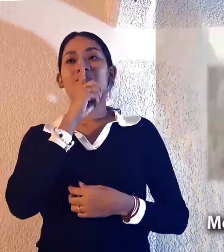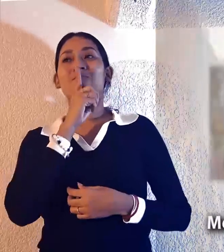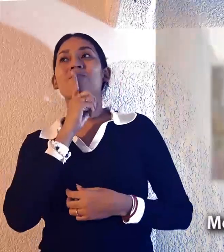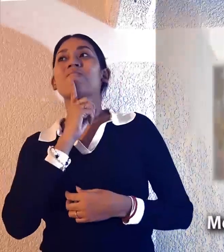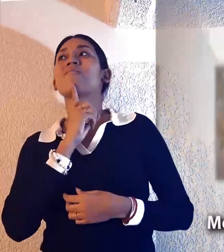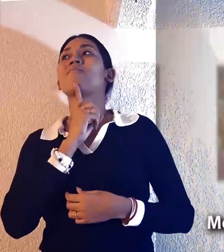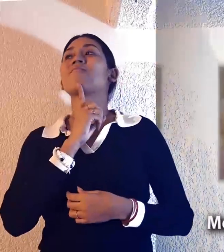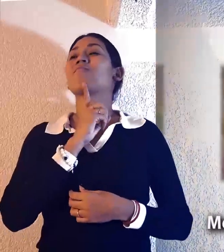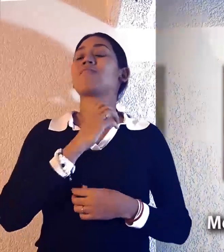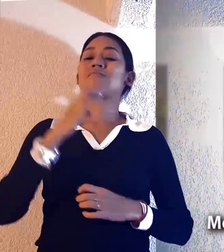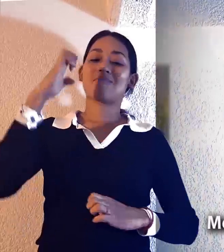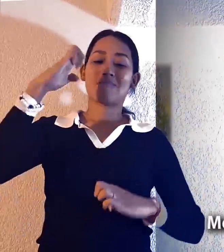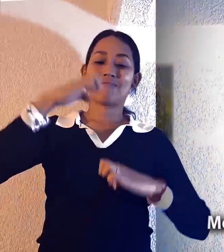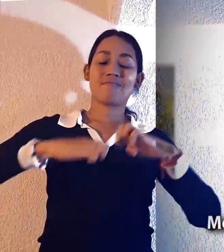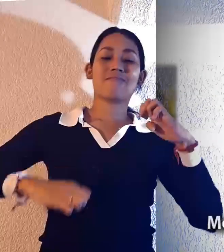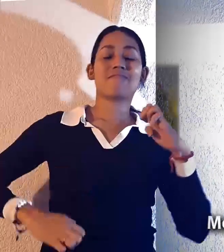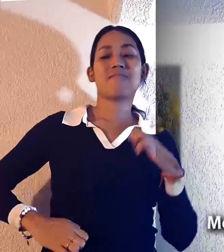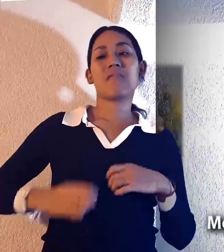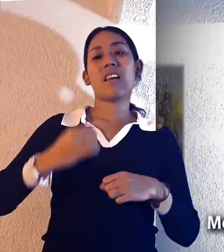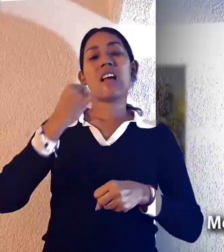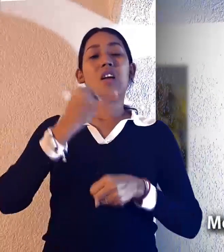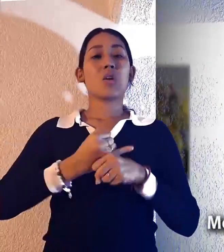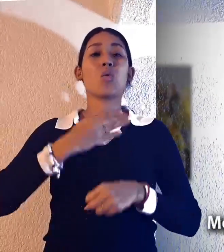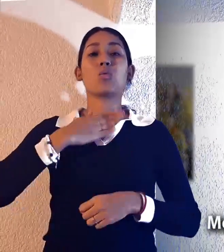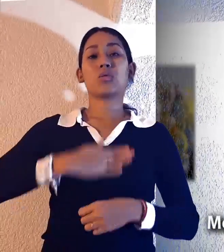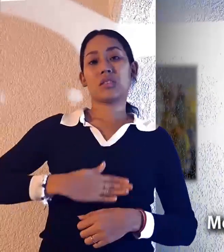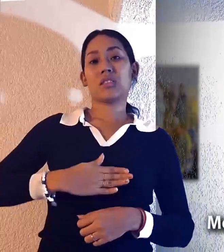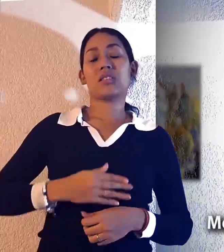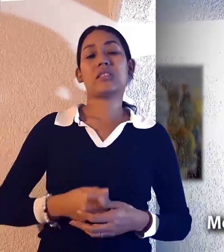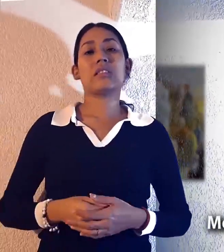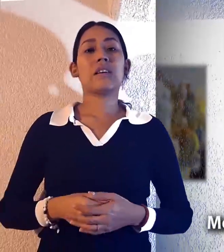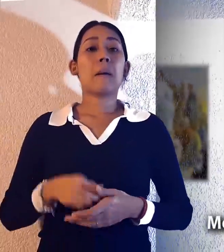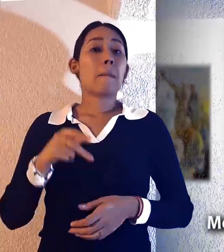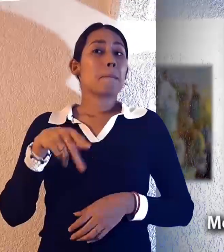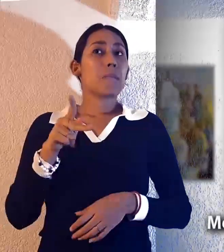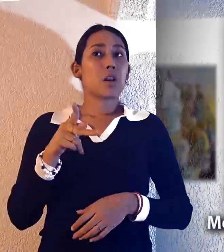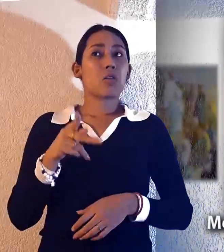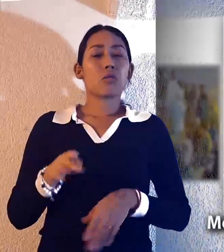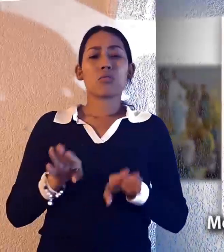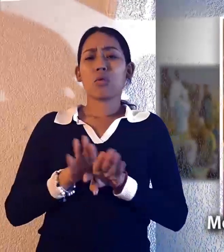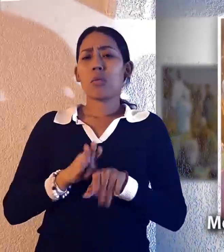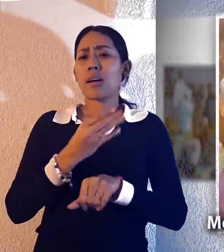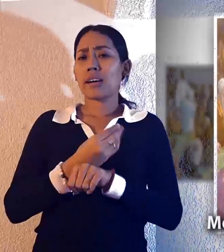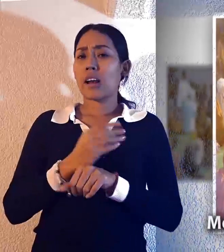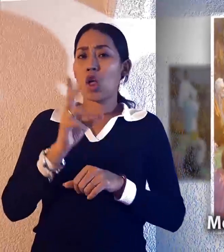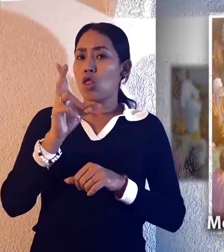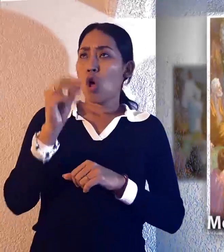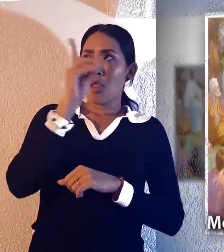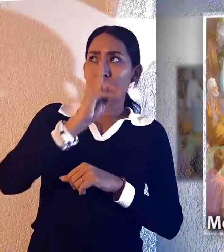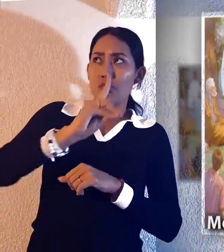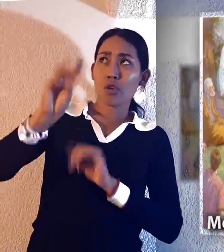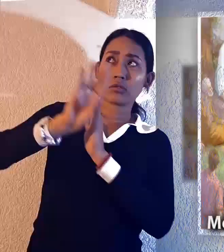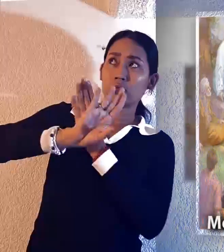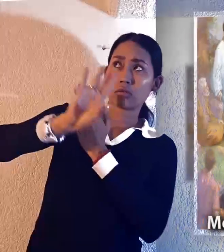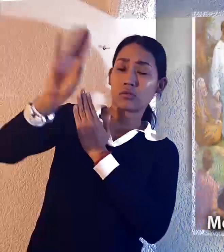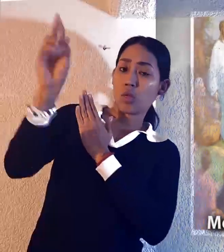oprimiendo y cometiendo injusticias. Pero la solución no es alejarse de Dios, porque entonces